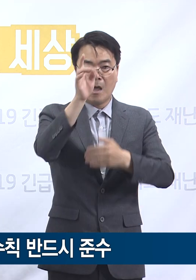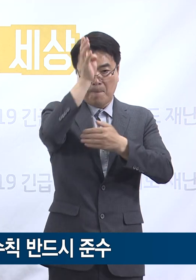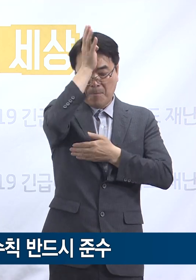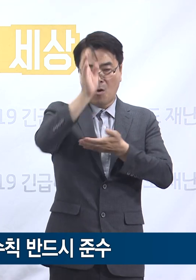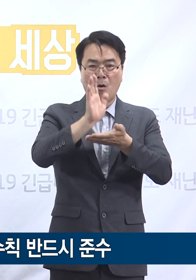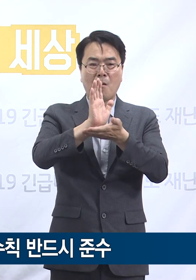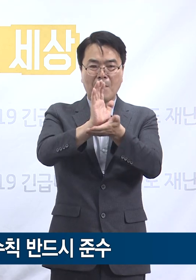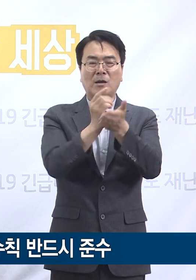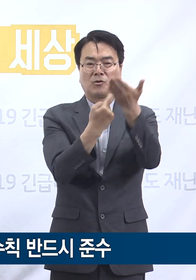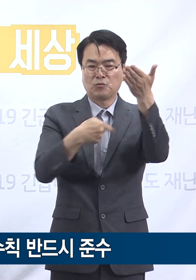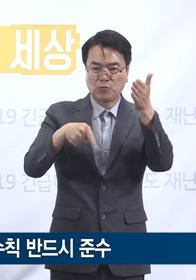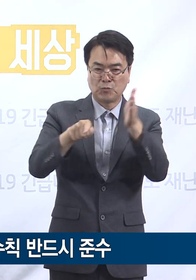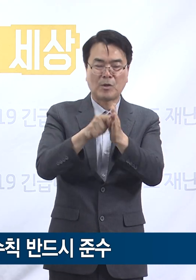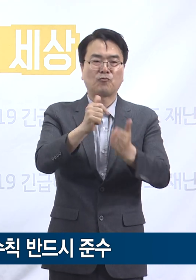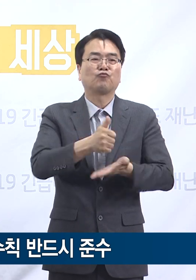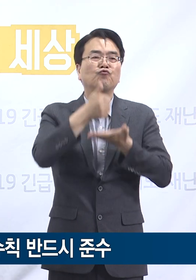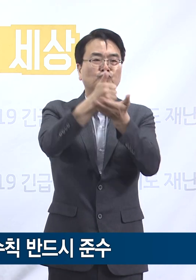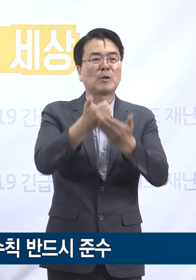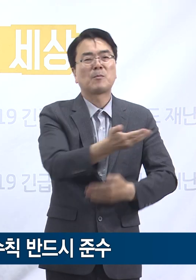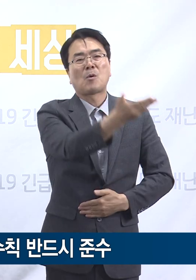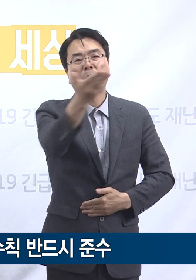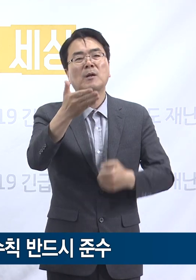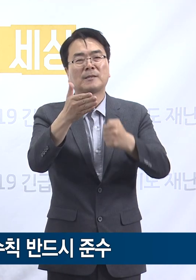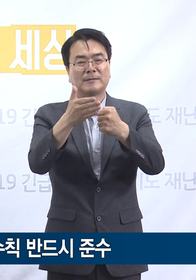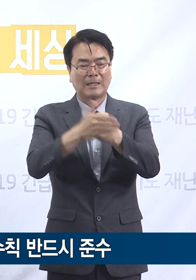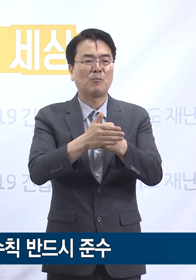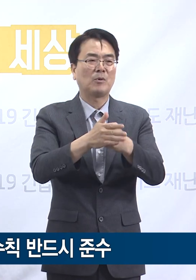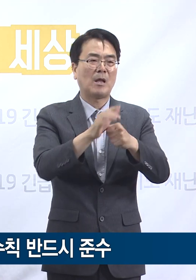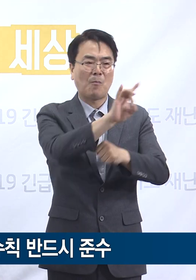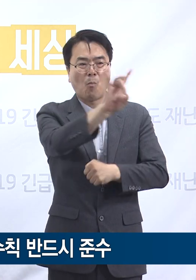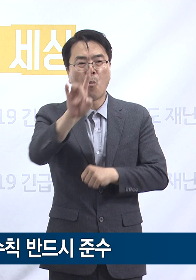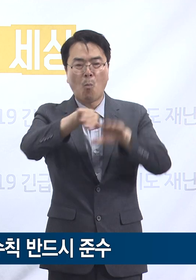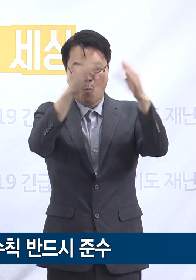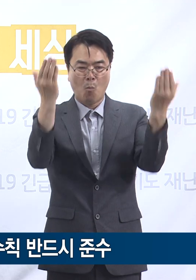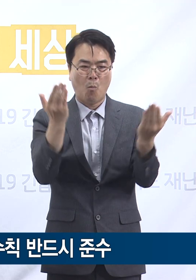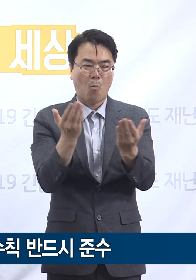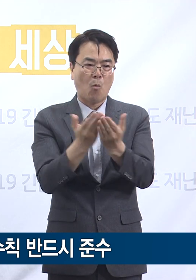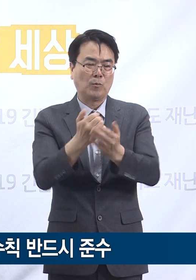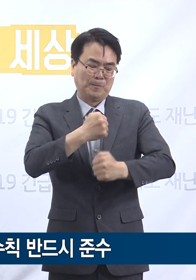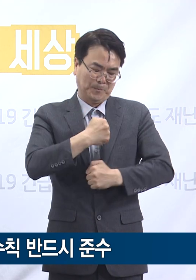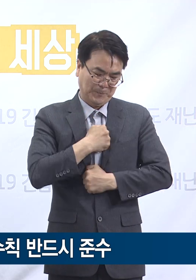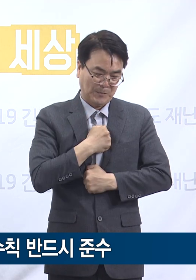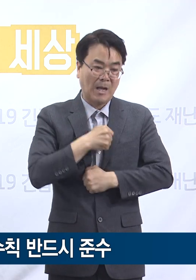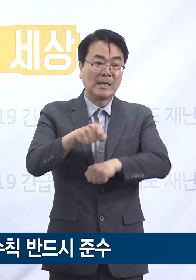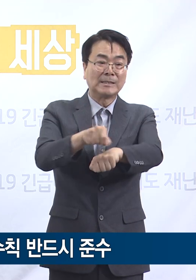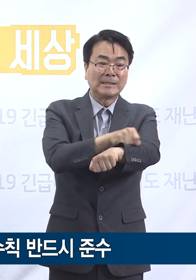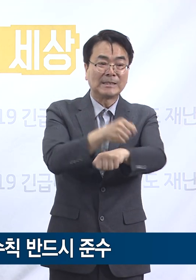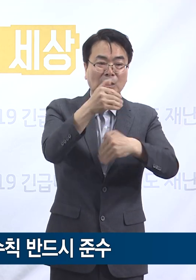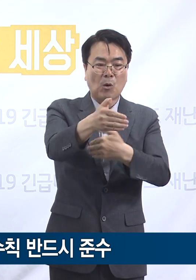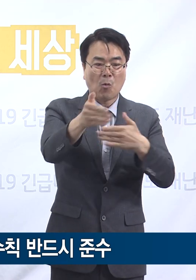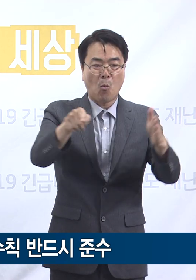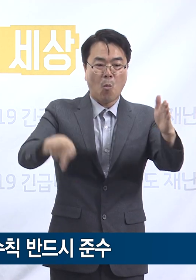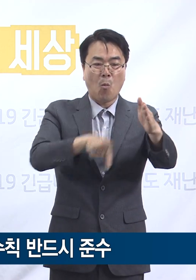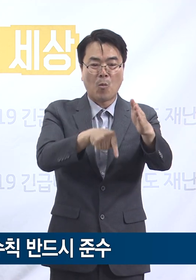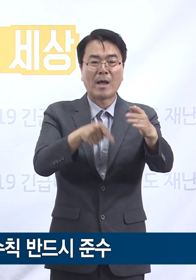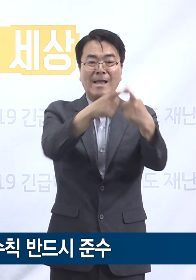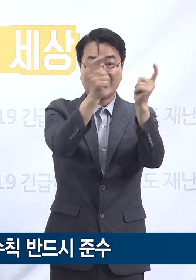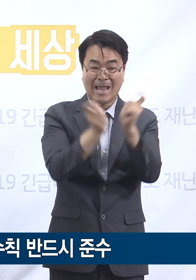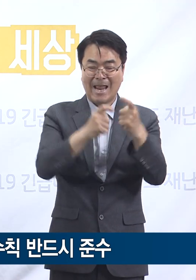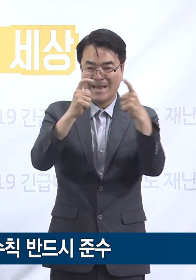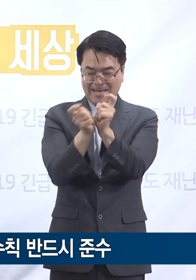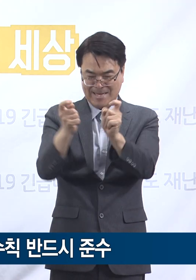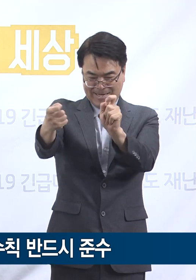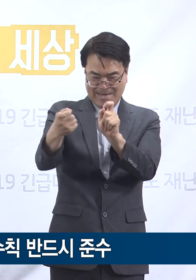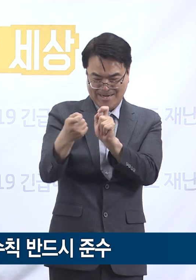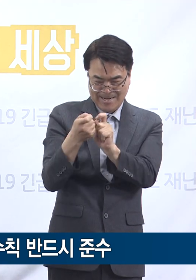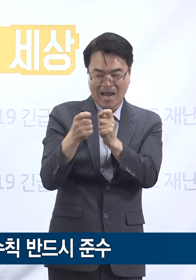한 분 한 분 빠짐없이 외출 시 특히 실내 공간에서 다른 사람과 가까운 거리에 있을 때에는